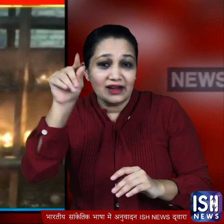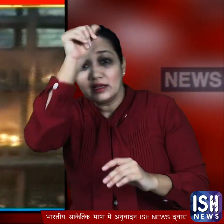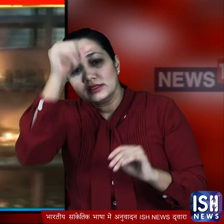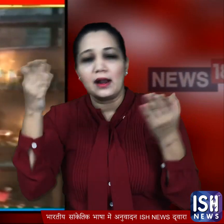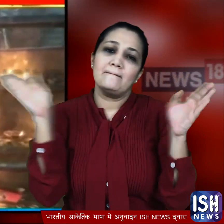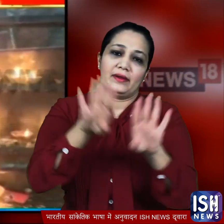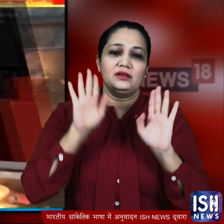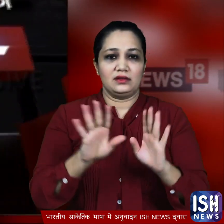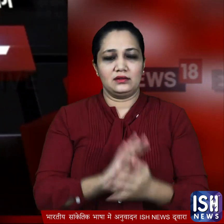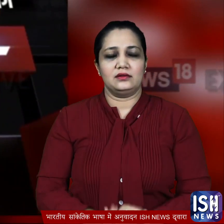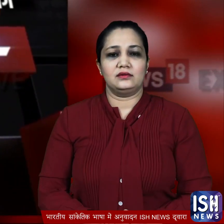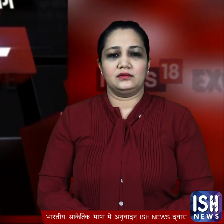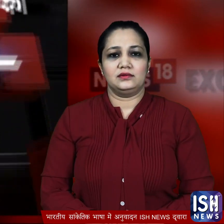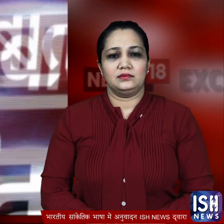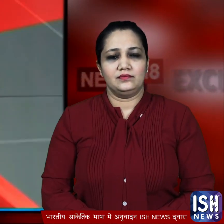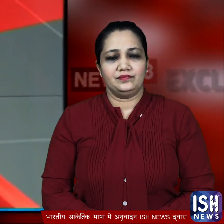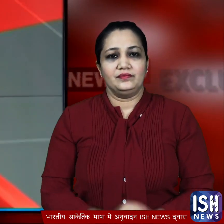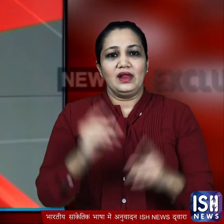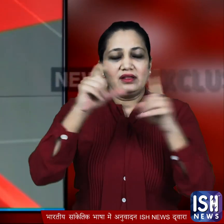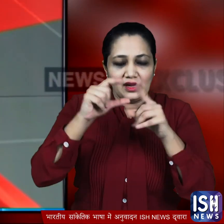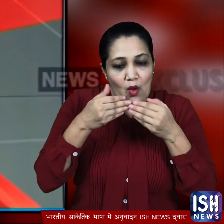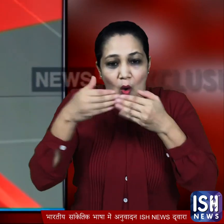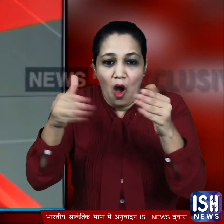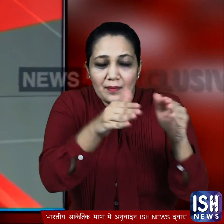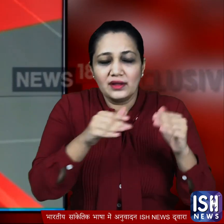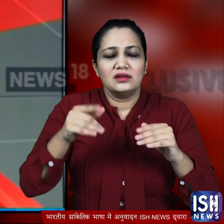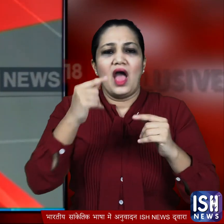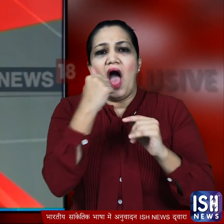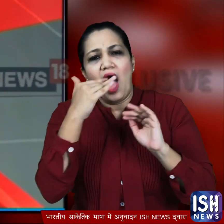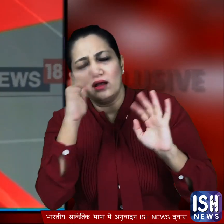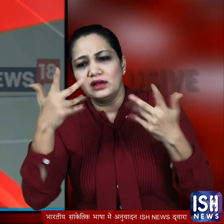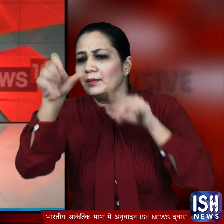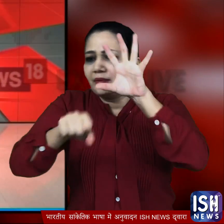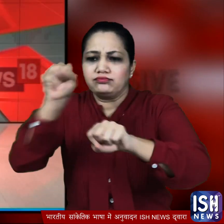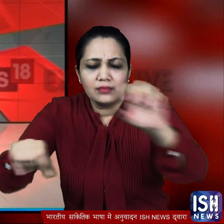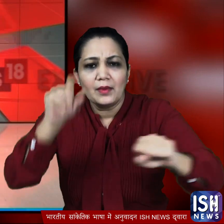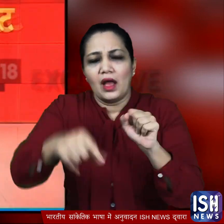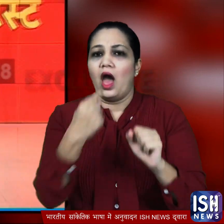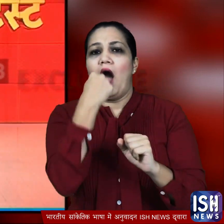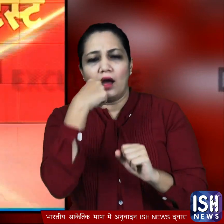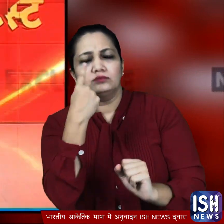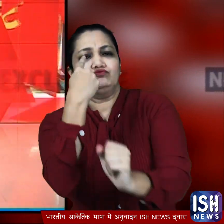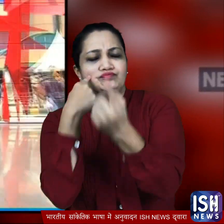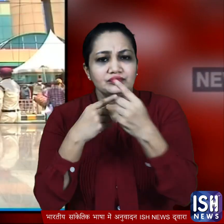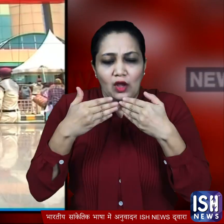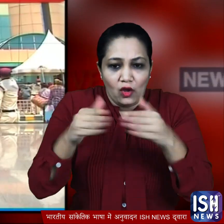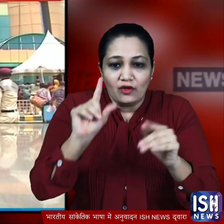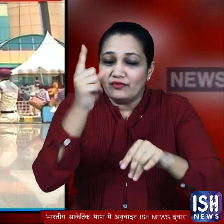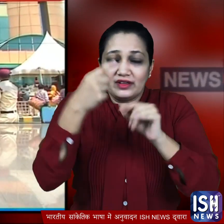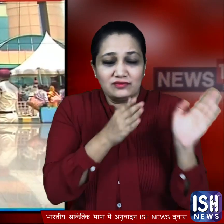बंद रखा जाएगा दिल्ली में अनलॉक शुरू होते ही रैंडम करोना टेस्ट भी शुरू हो गया वहां अनलॉक के पहले फेज में फैक्टरी और